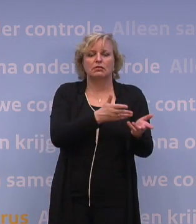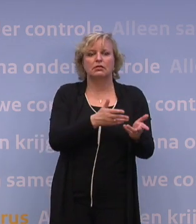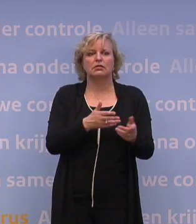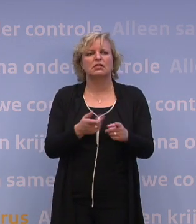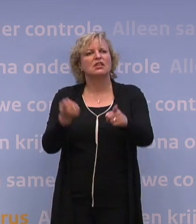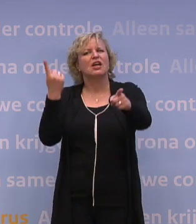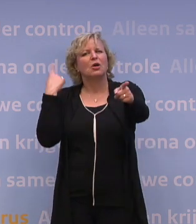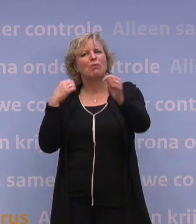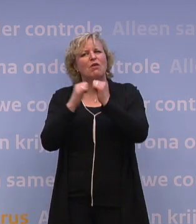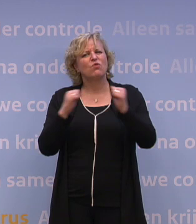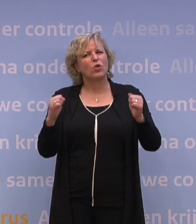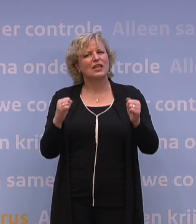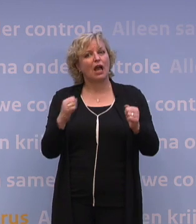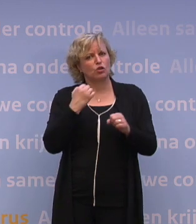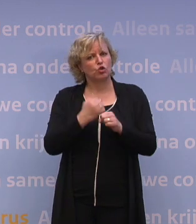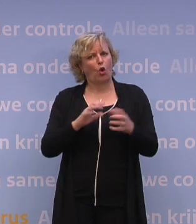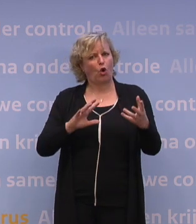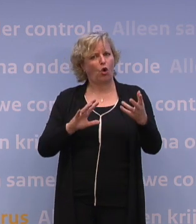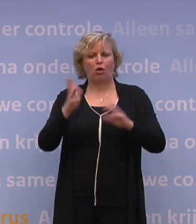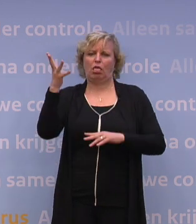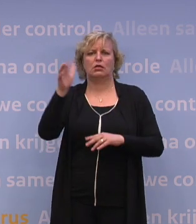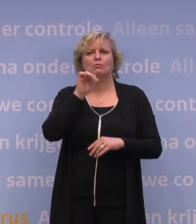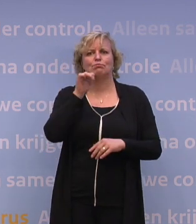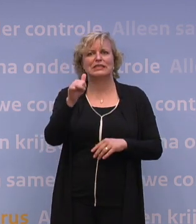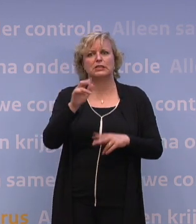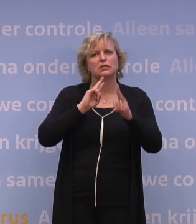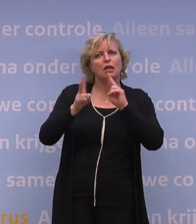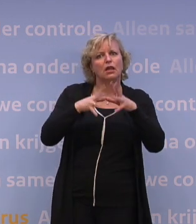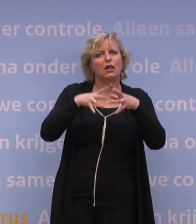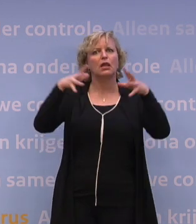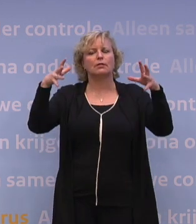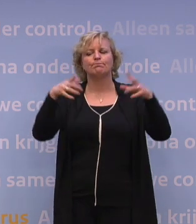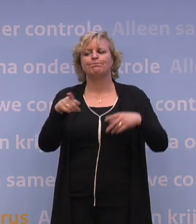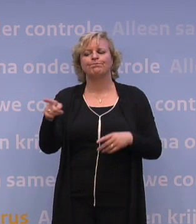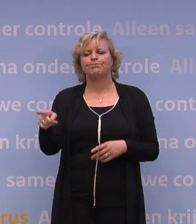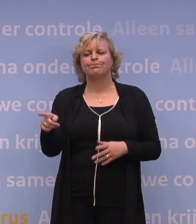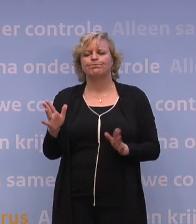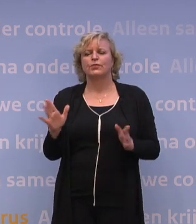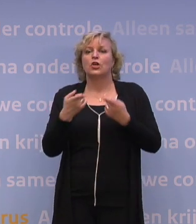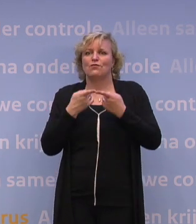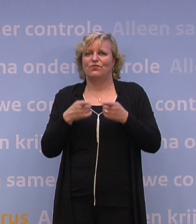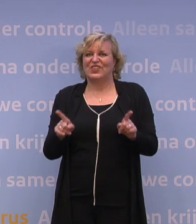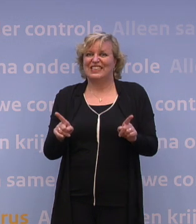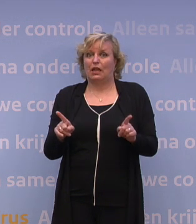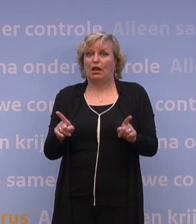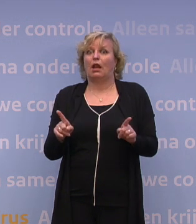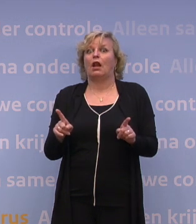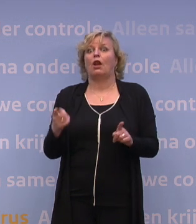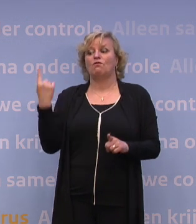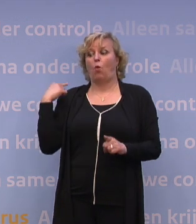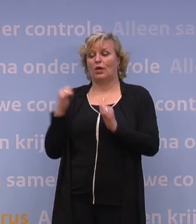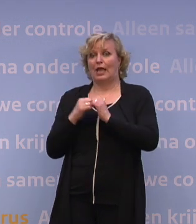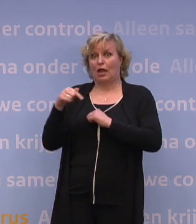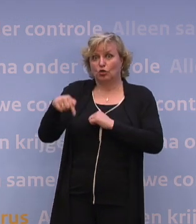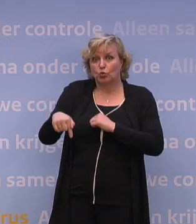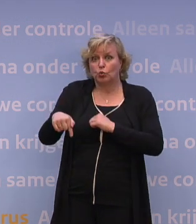misgegaan eigenlijk, hoe mensen zich eraan hebben gehouden? Er is wel verschil met vorig jaar, is dat we nu veel grotere vaccinatiegraten hebben, maar er is nog steeds